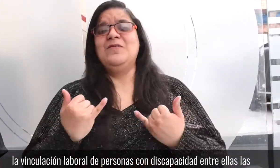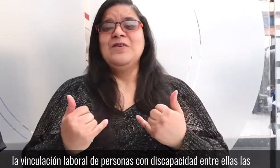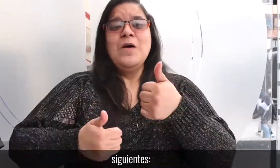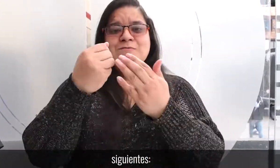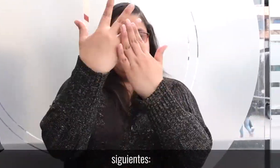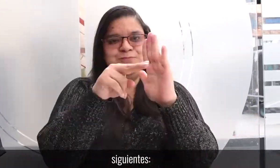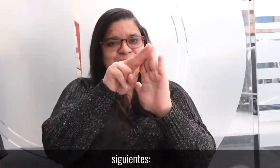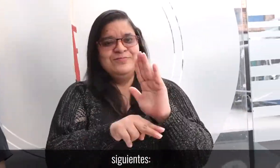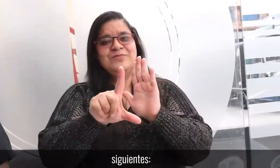ellas, la siguiente.